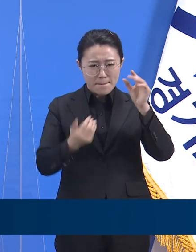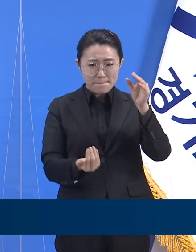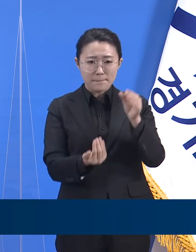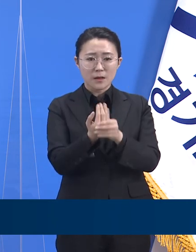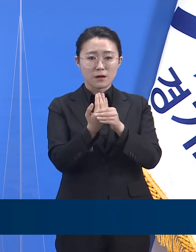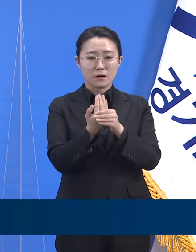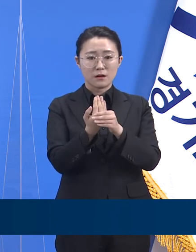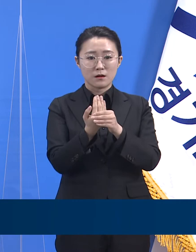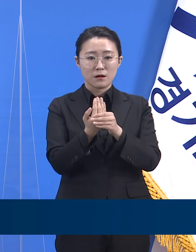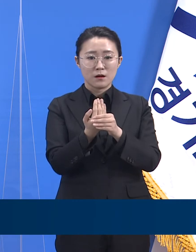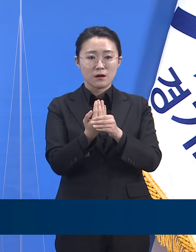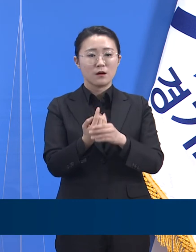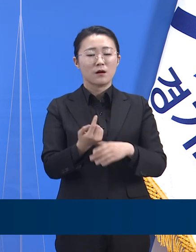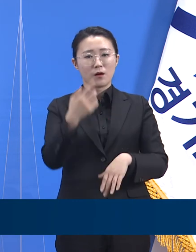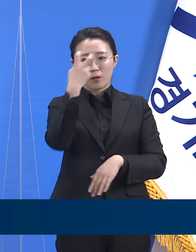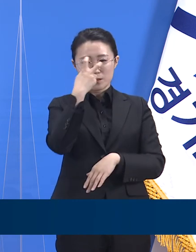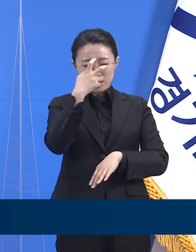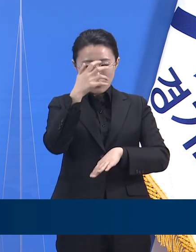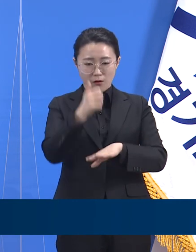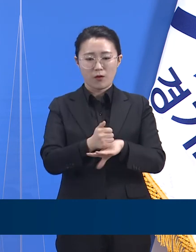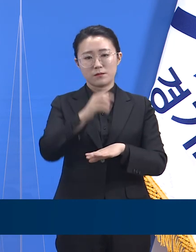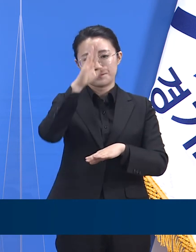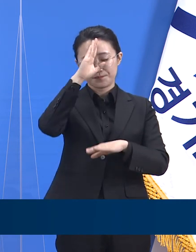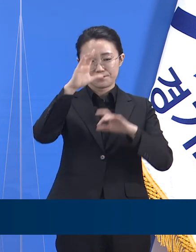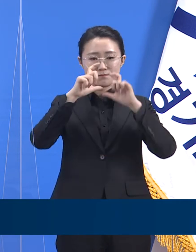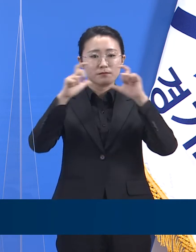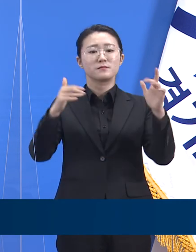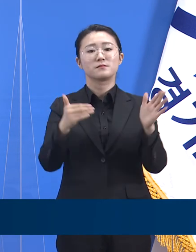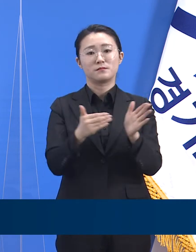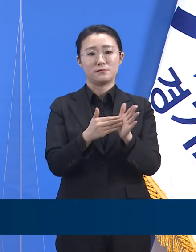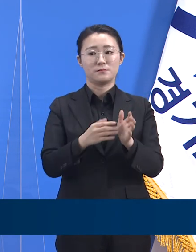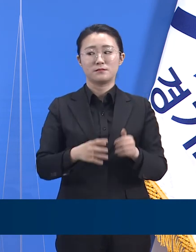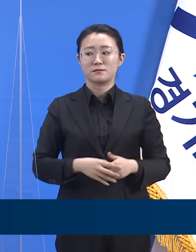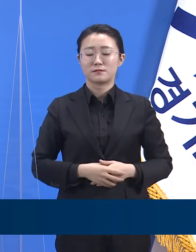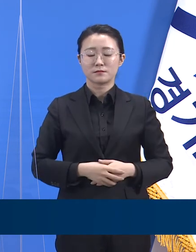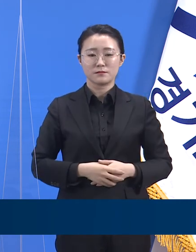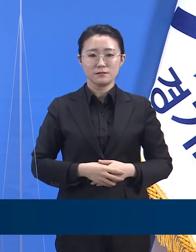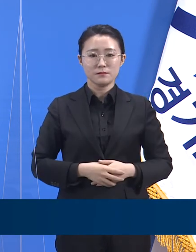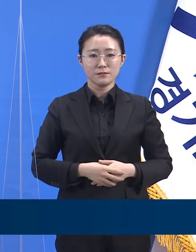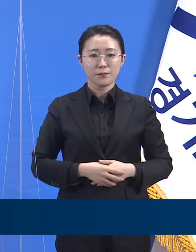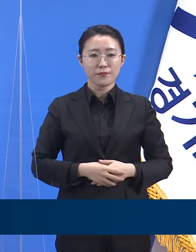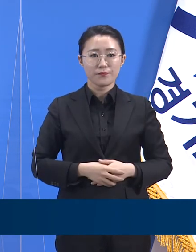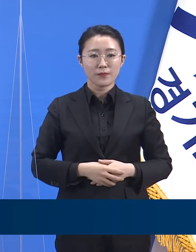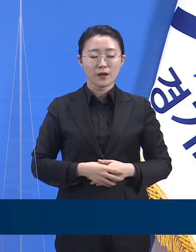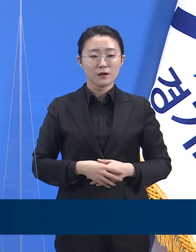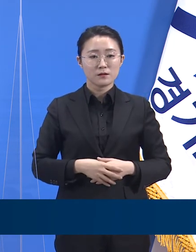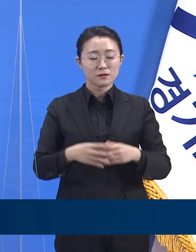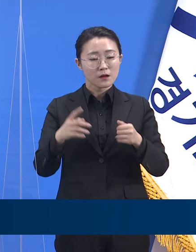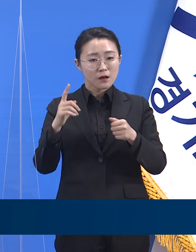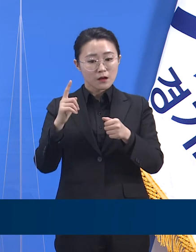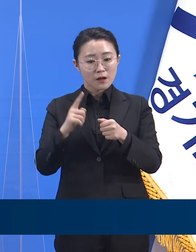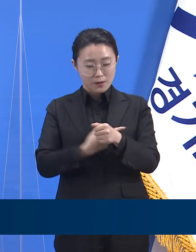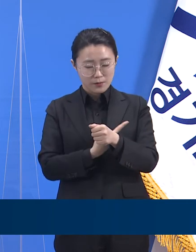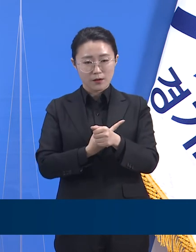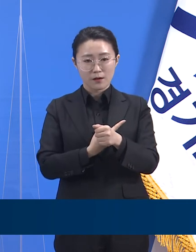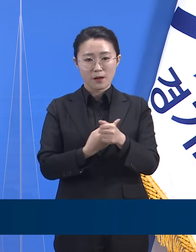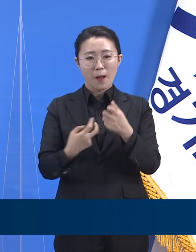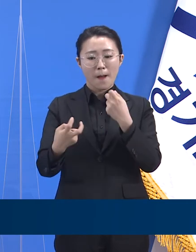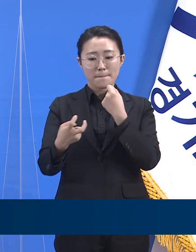검사로 확진 판정을 받았습니다. 이에 의료진과 간병인 등 767명에 대해